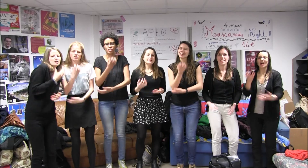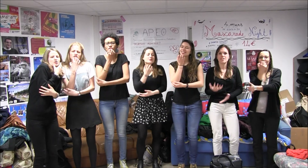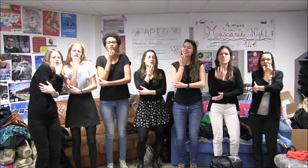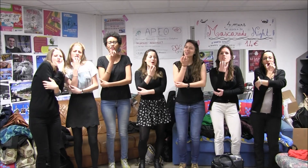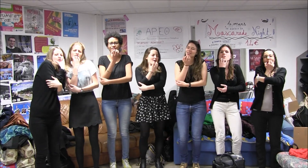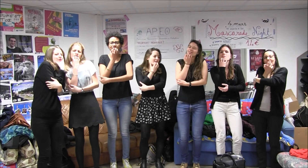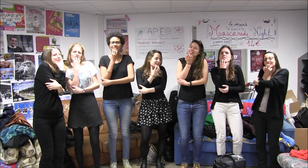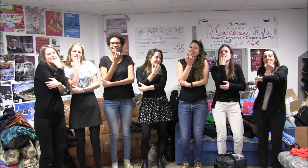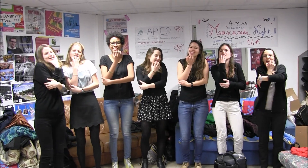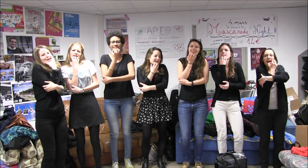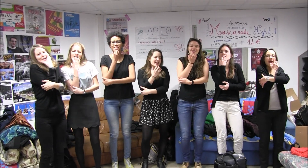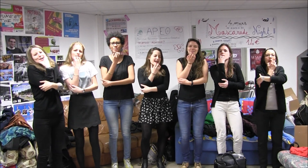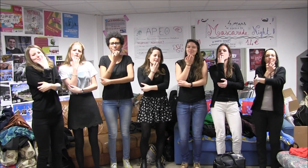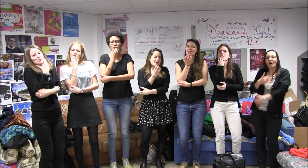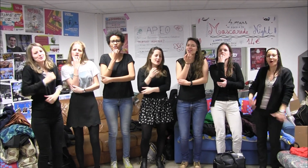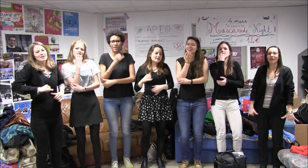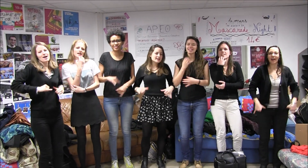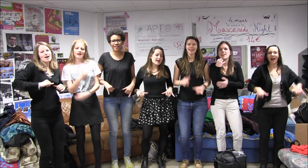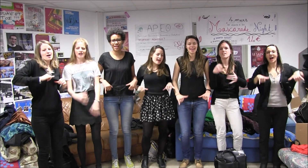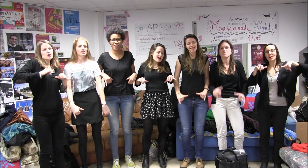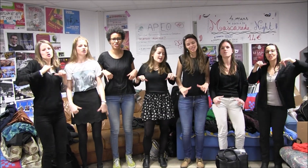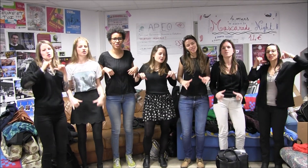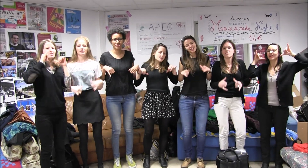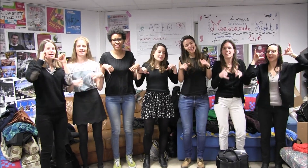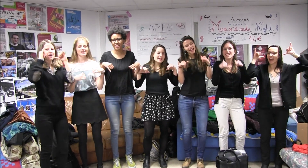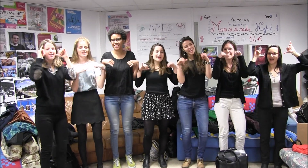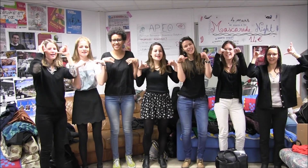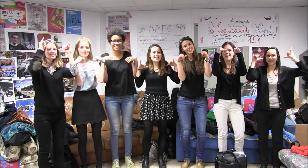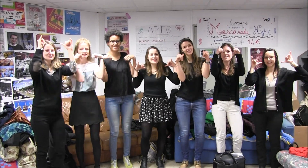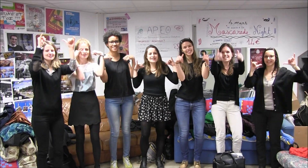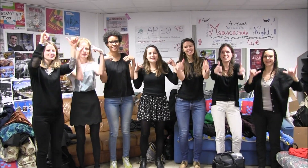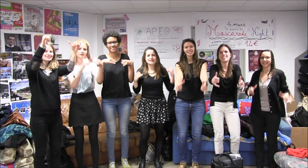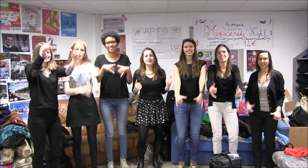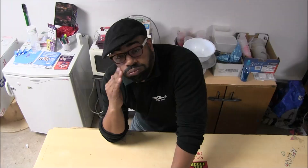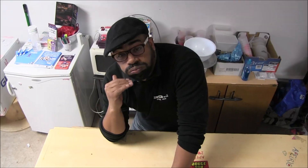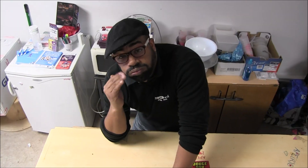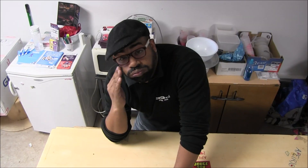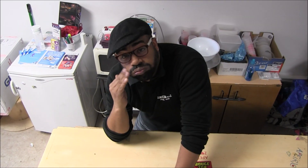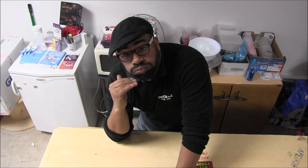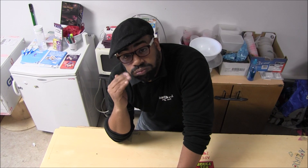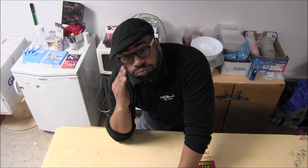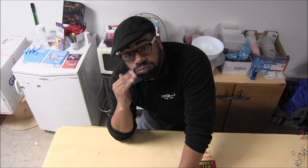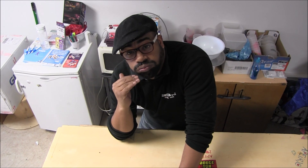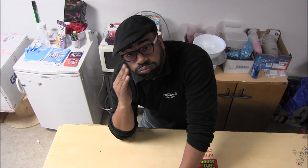j'ennie tellement ta jeunesse Quel ennui,